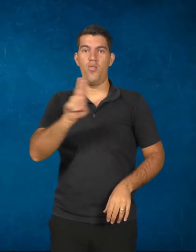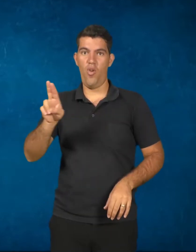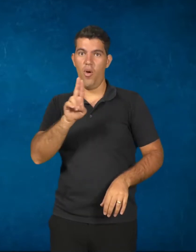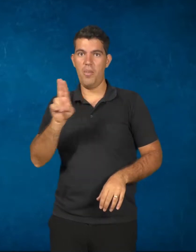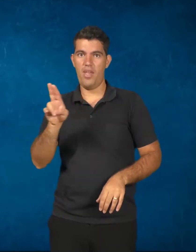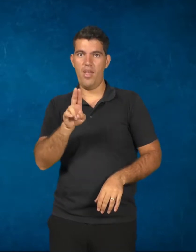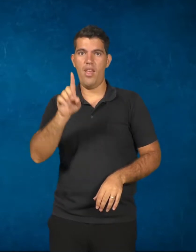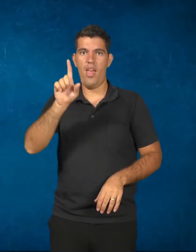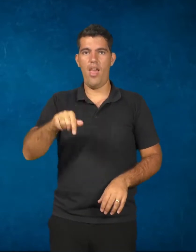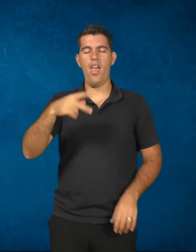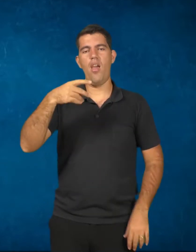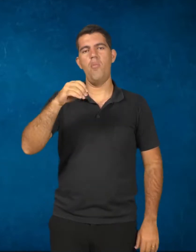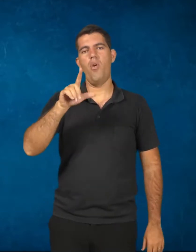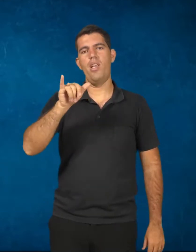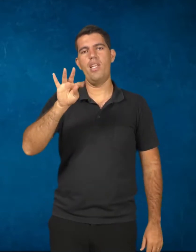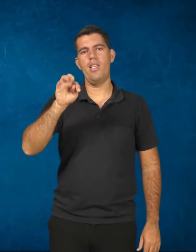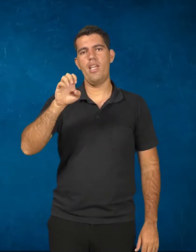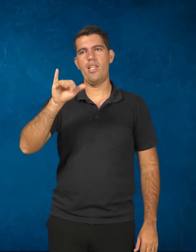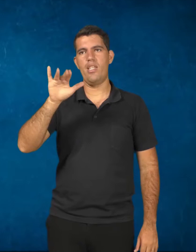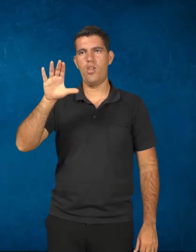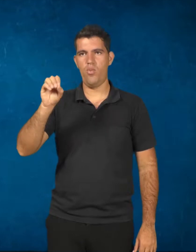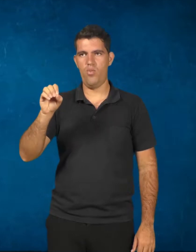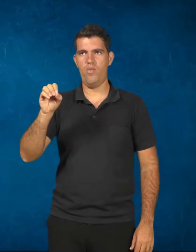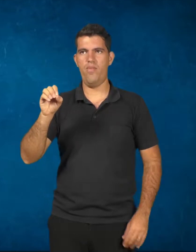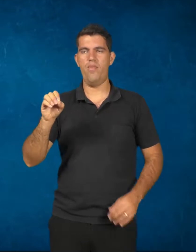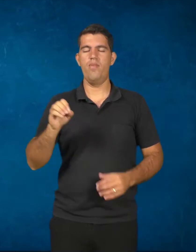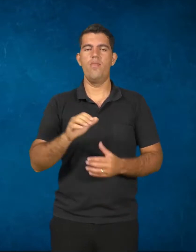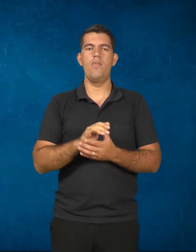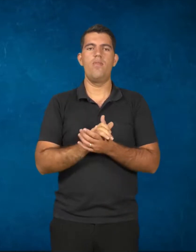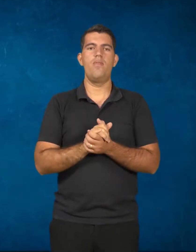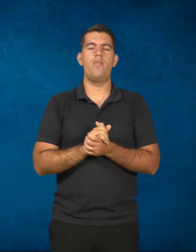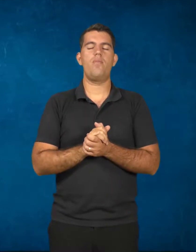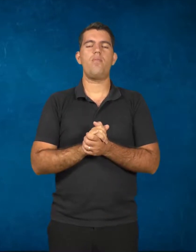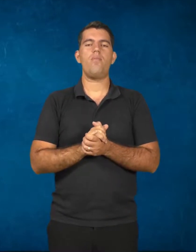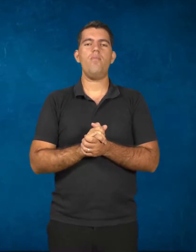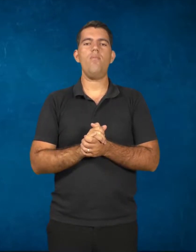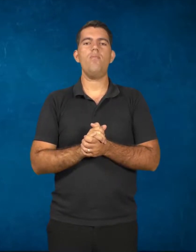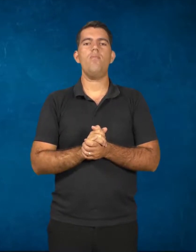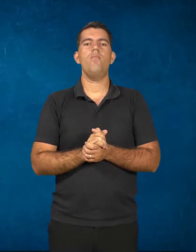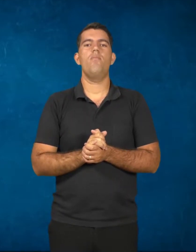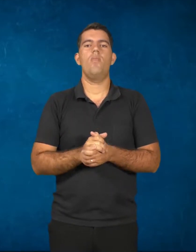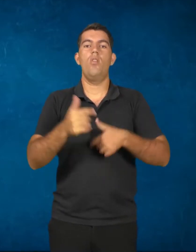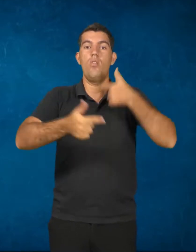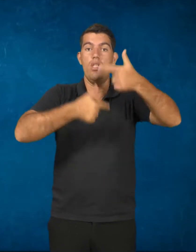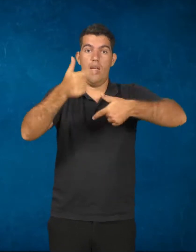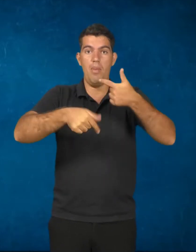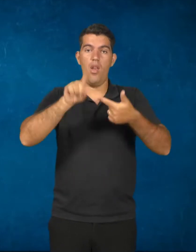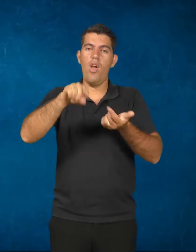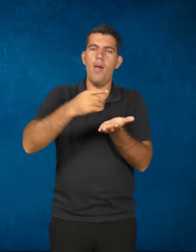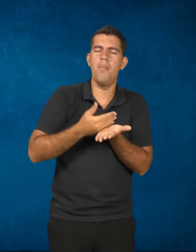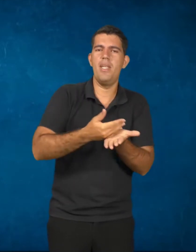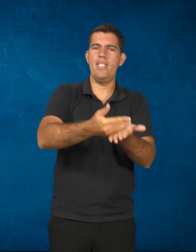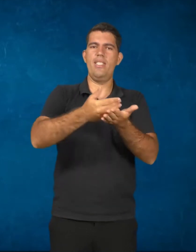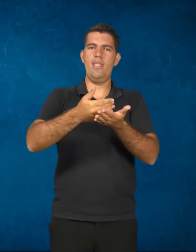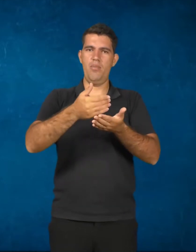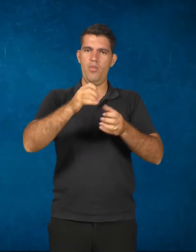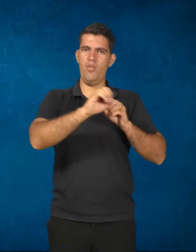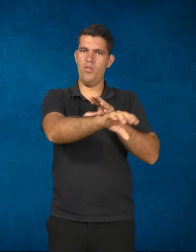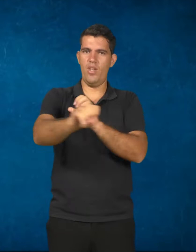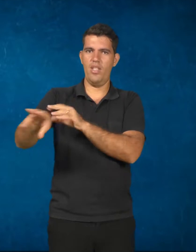educação politécnica. Bom, o trabalho como princípio educativo, ele exige a seguinte